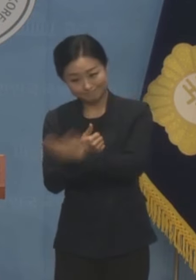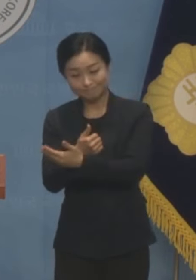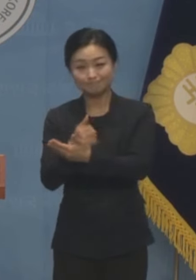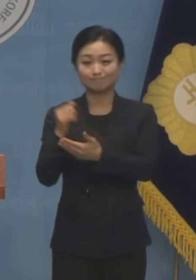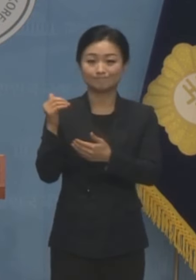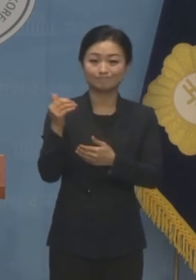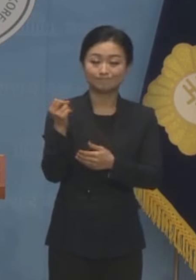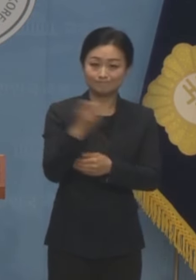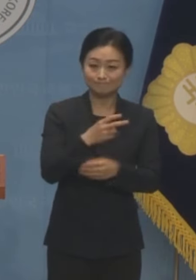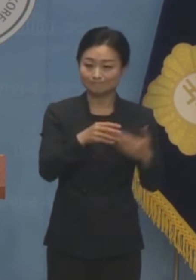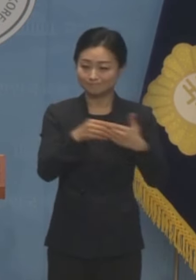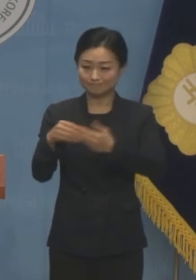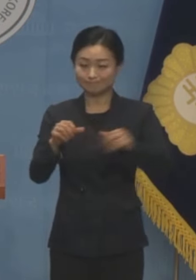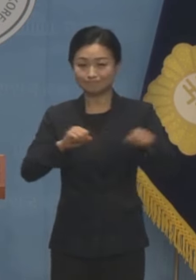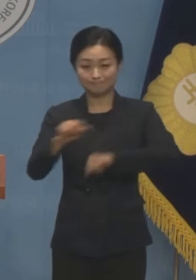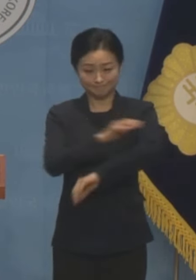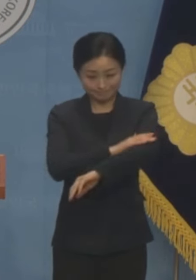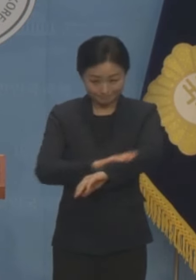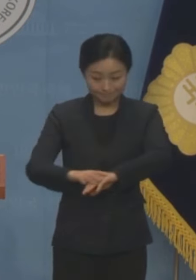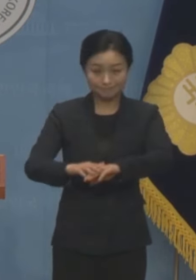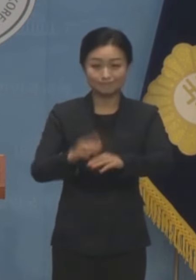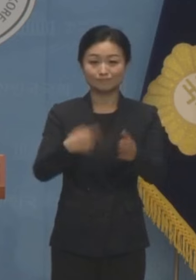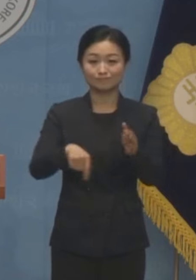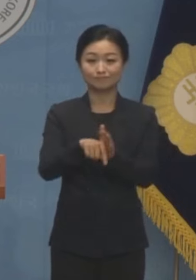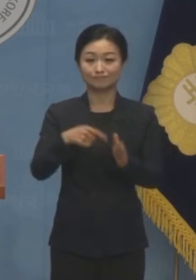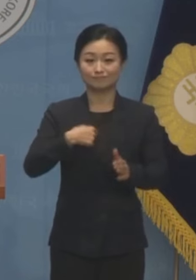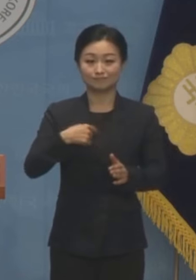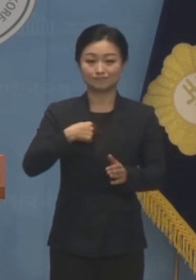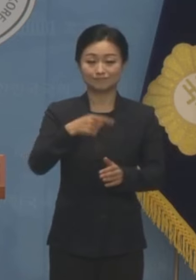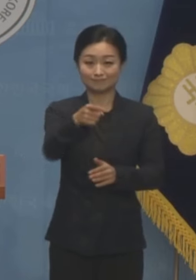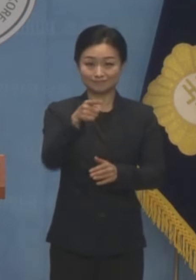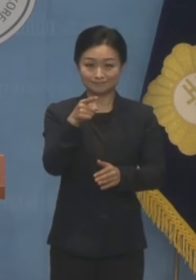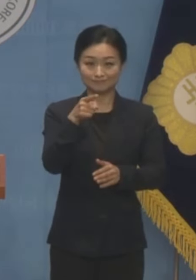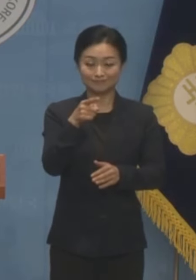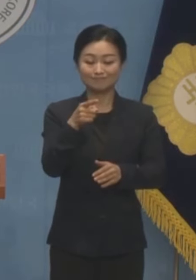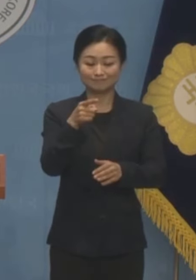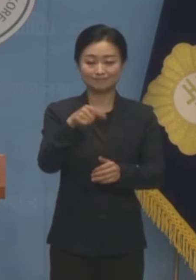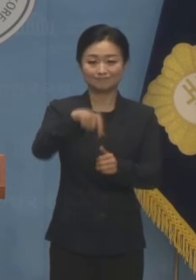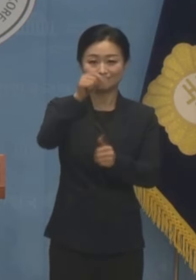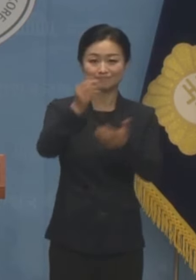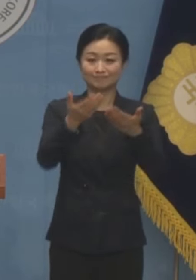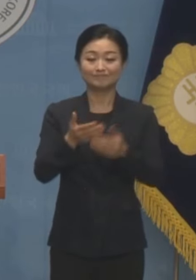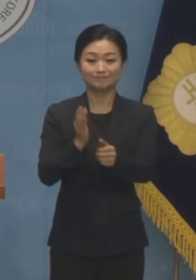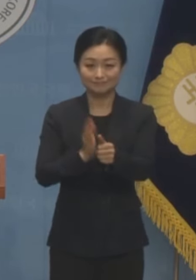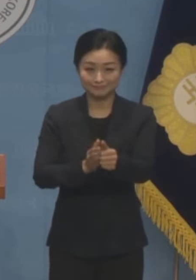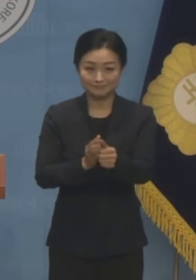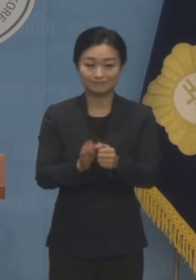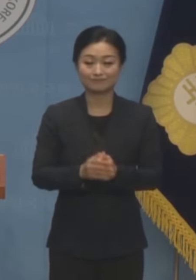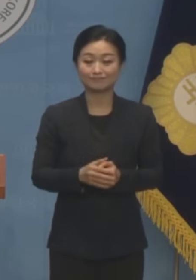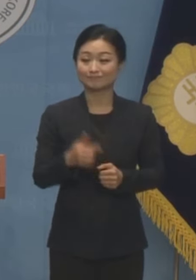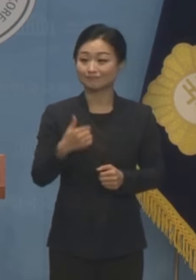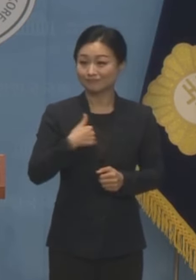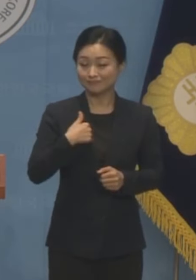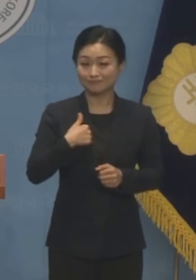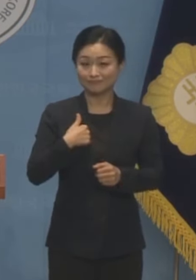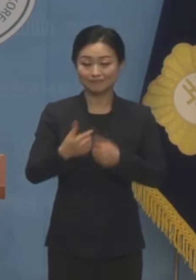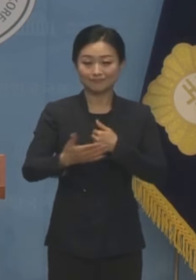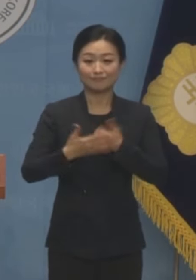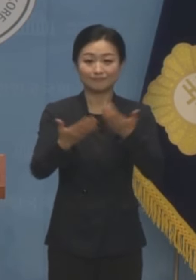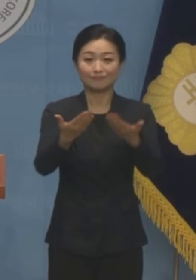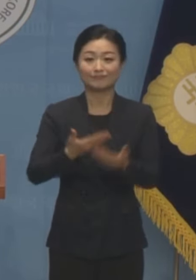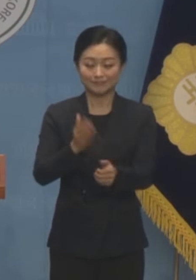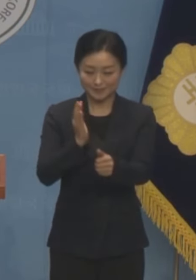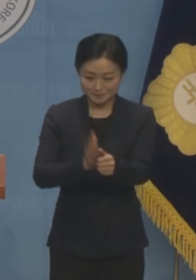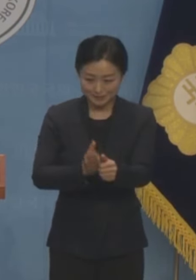필수적 선택이 될 것입니다. 꼭 반드시 압도적으로 지원해